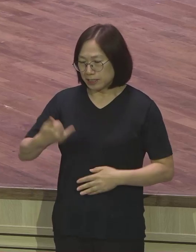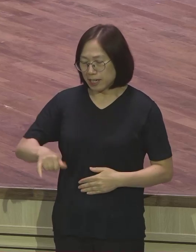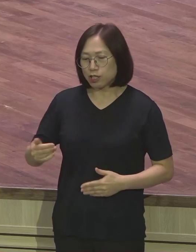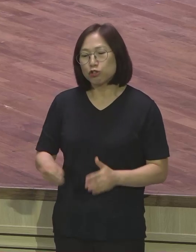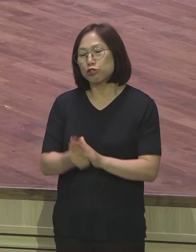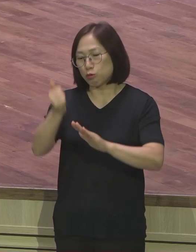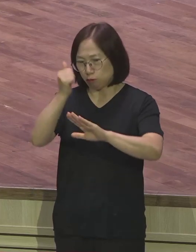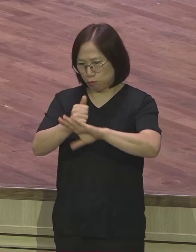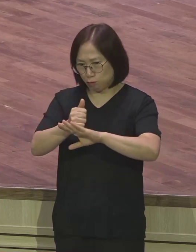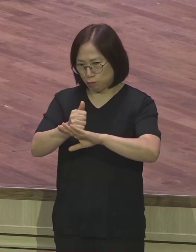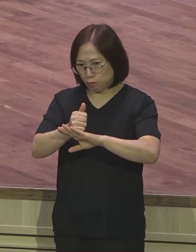해달라고